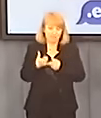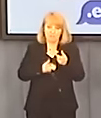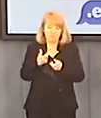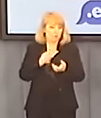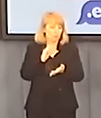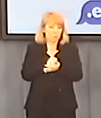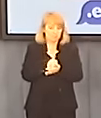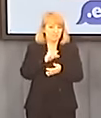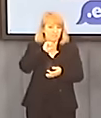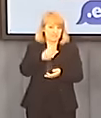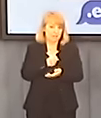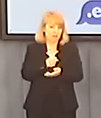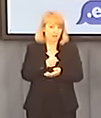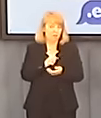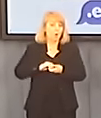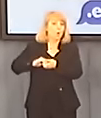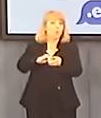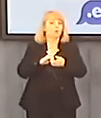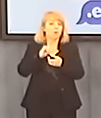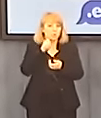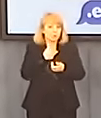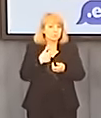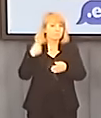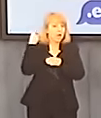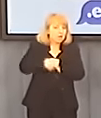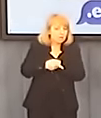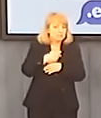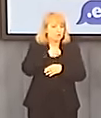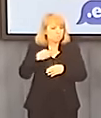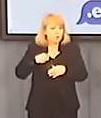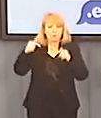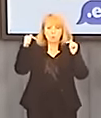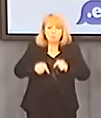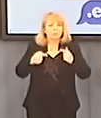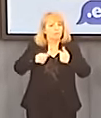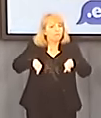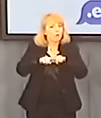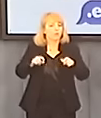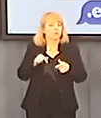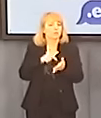dyrektywy unijnej? Jeśli rząd proponuje ustawę, która ma być